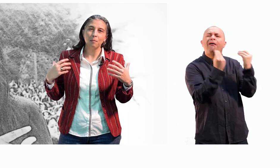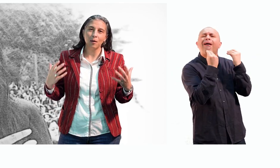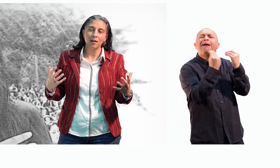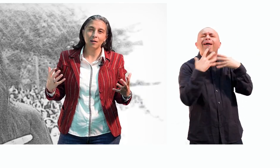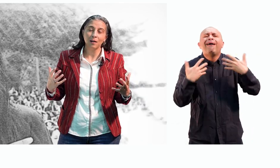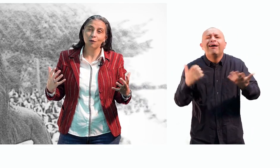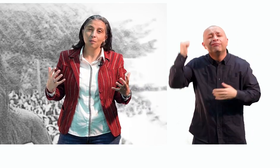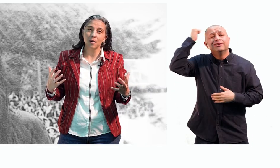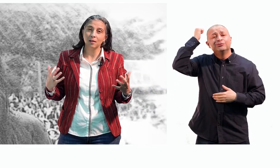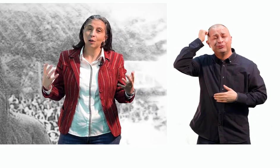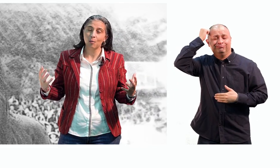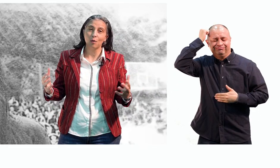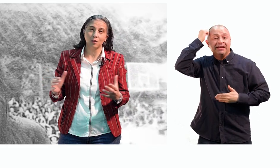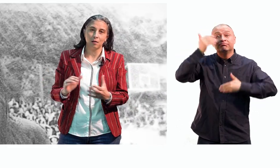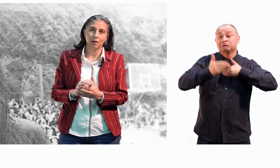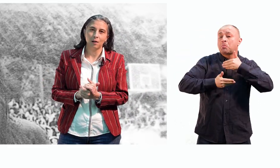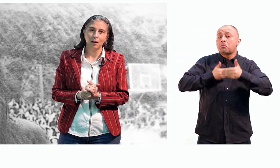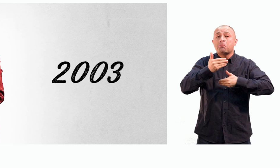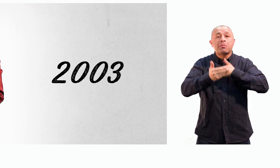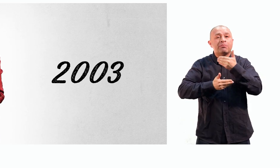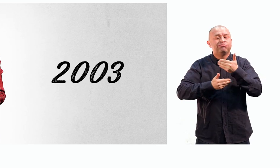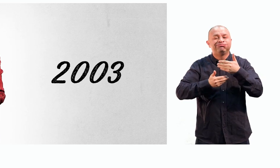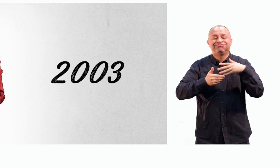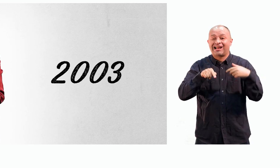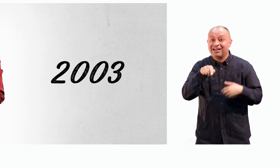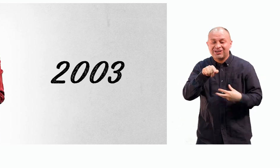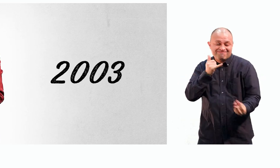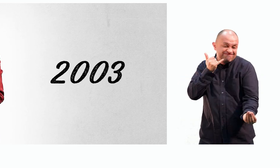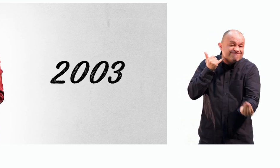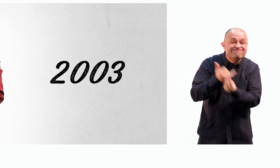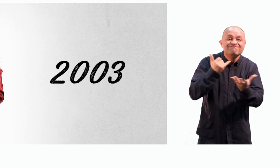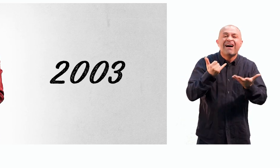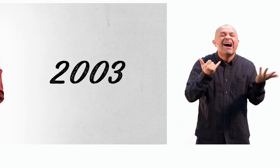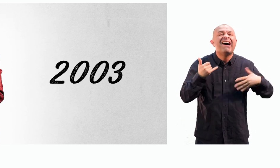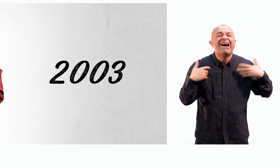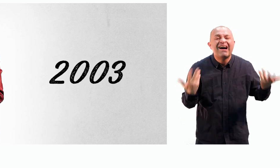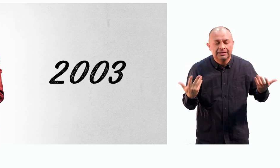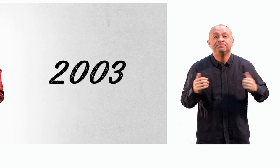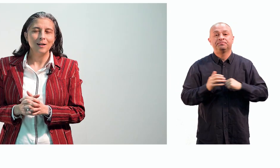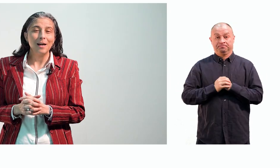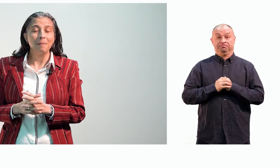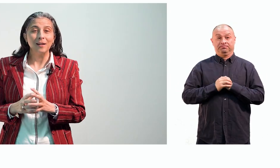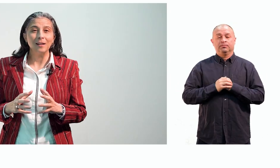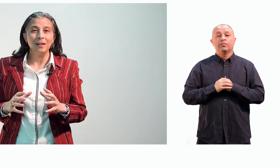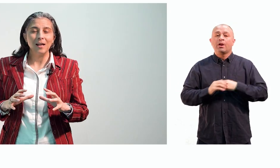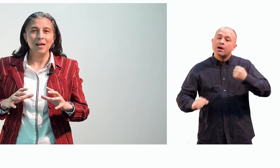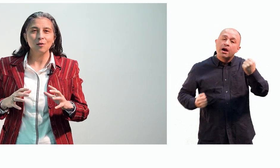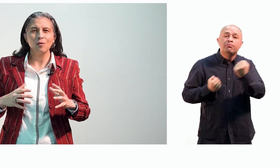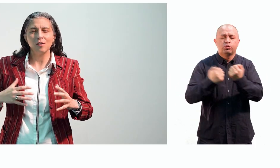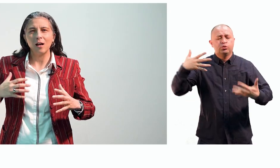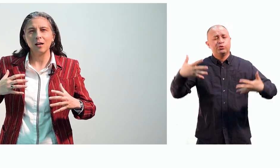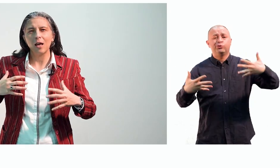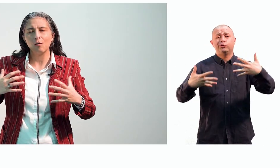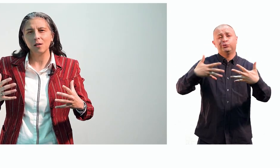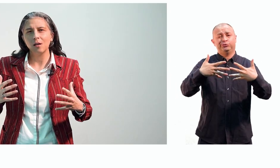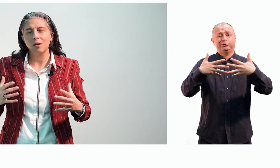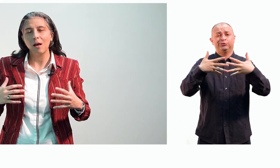pueda entrar a formarse como docente. Esto se materializa en el 2003 y a partir de eso se han creado una serie de